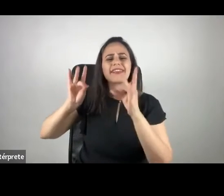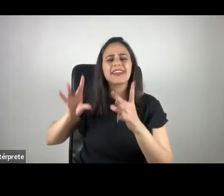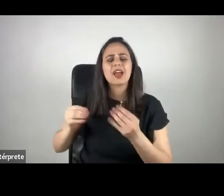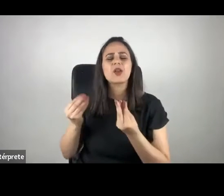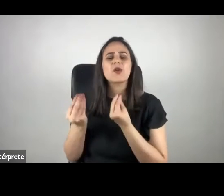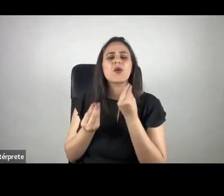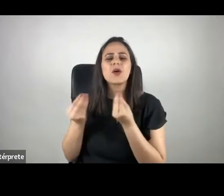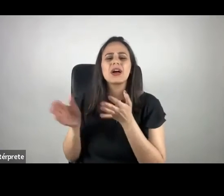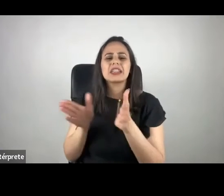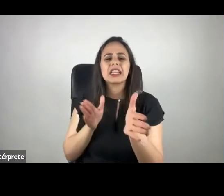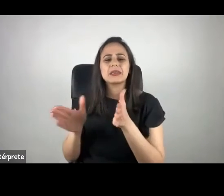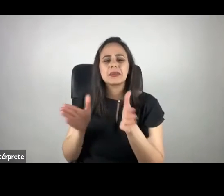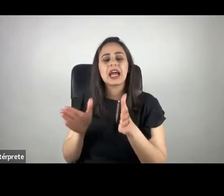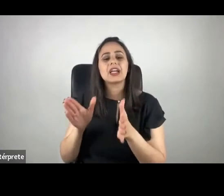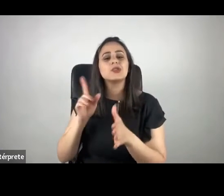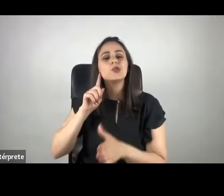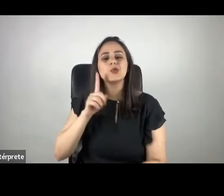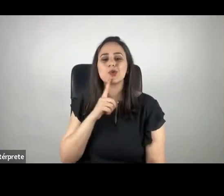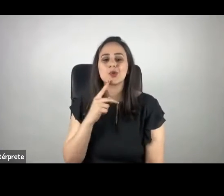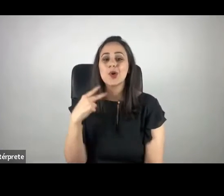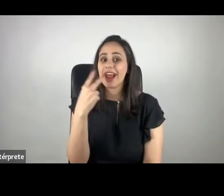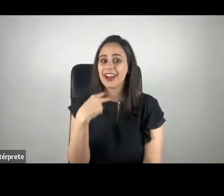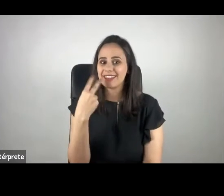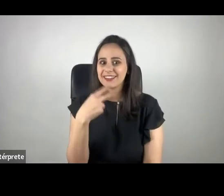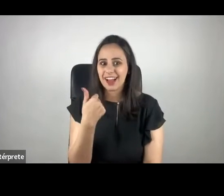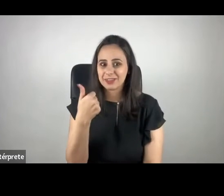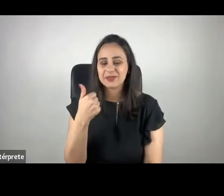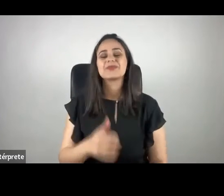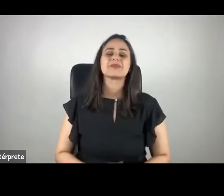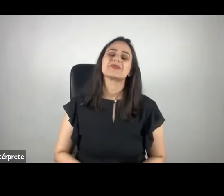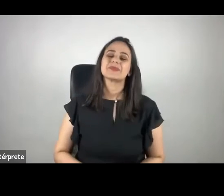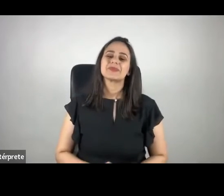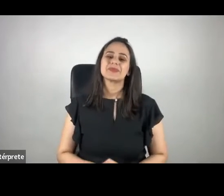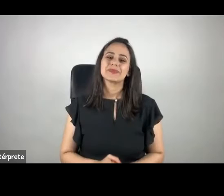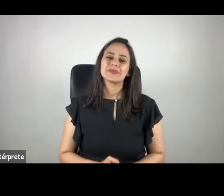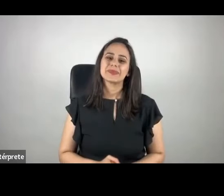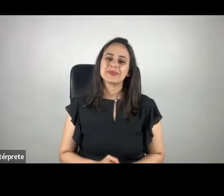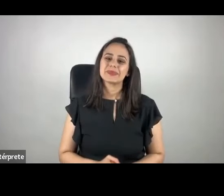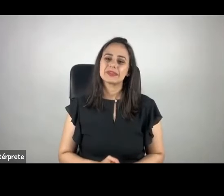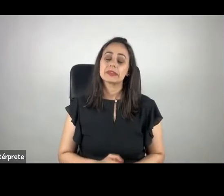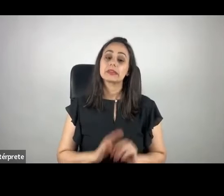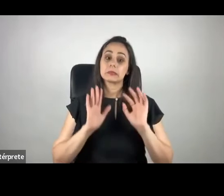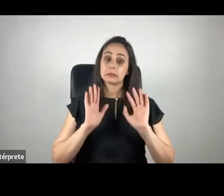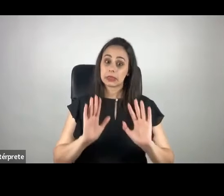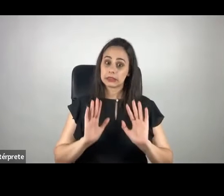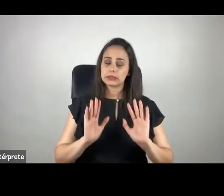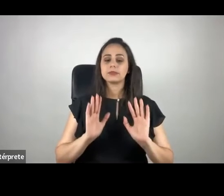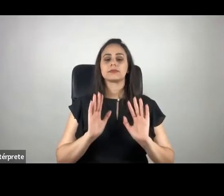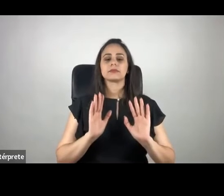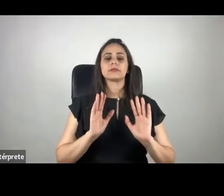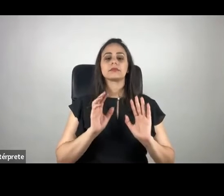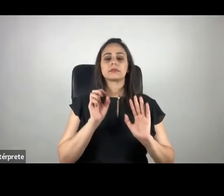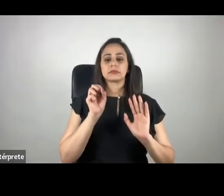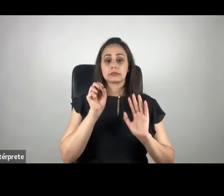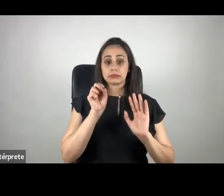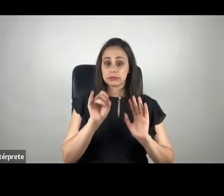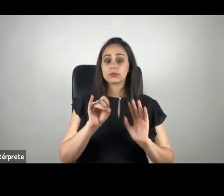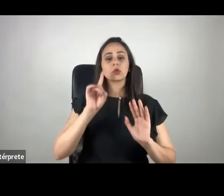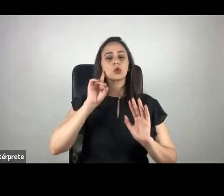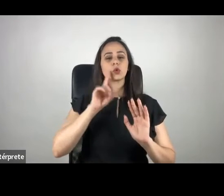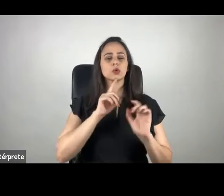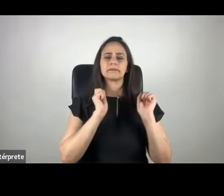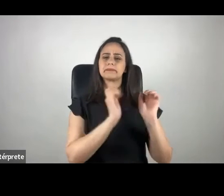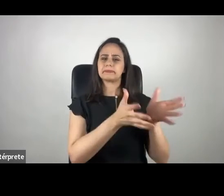acessibilidade para surdos oralizados. Mas para quem é um surdo que é falante de Libras,